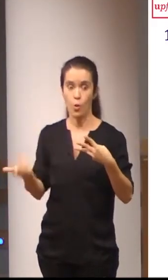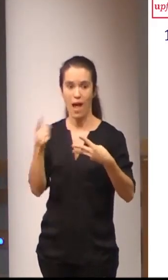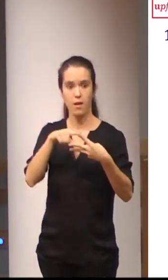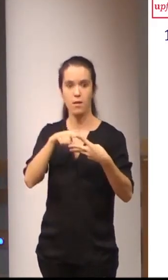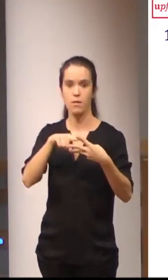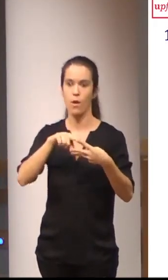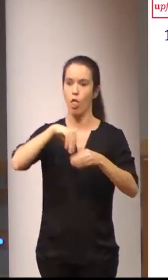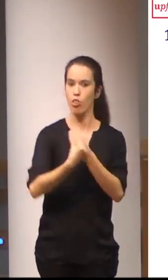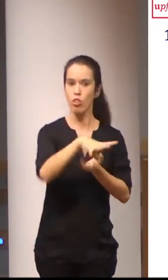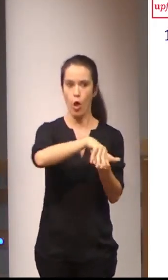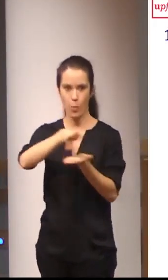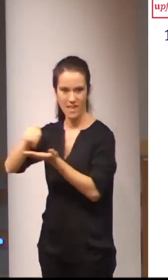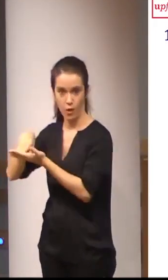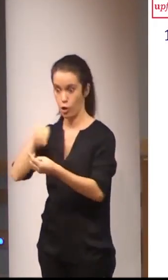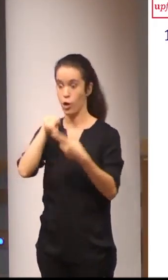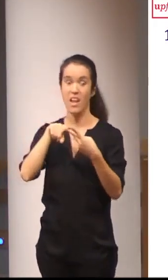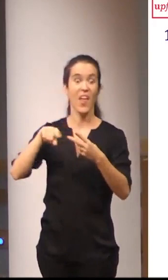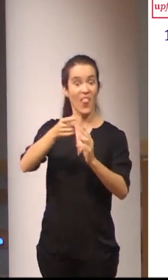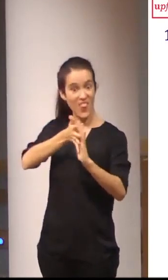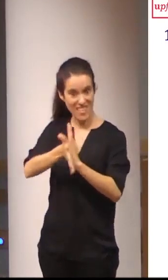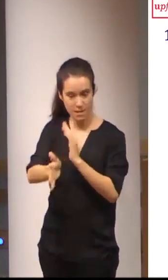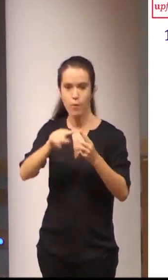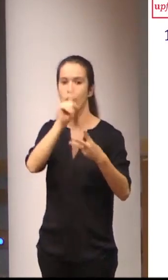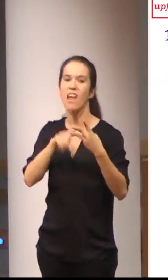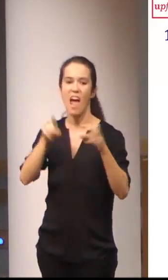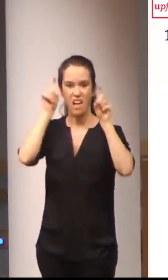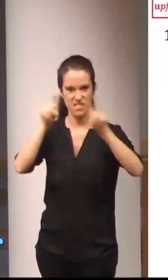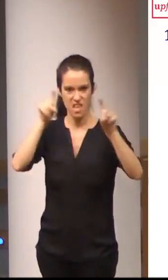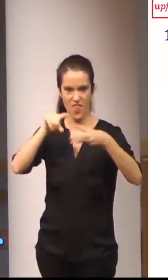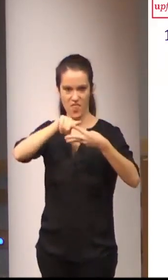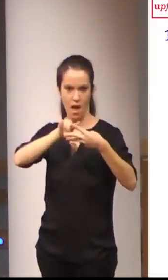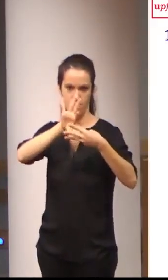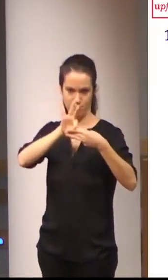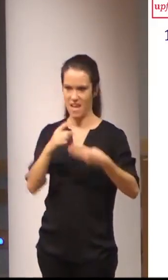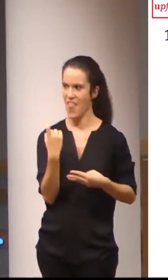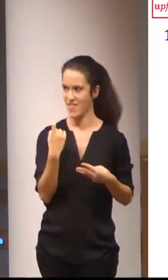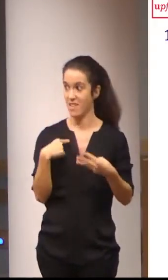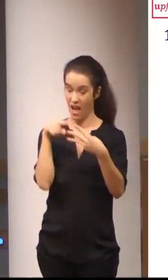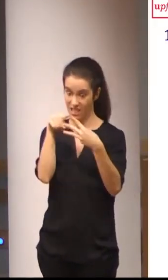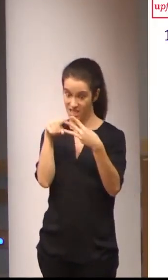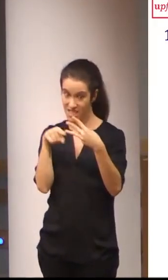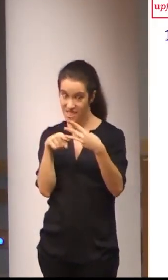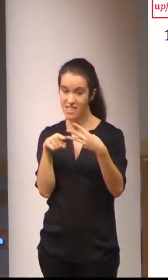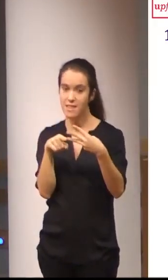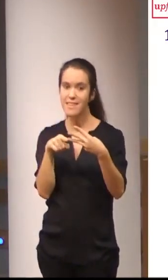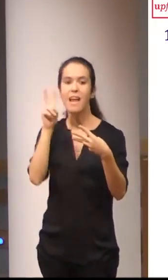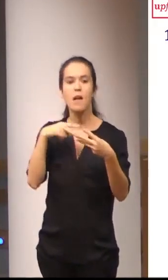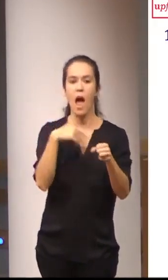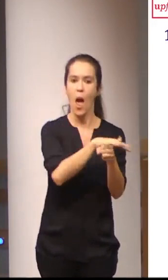este caso, son a documentación, a descripción e a enseñanza. Cada unha destes tres dominios representa un